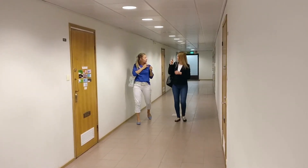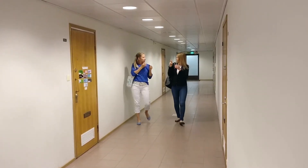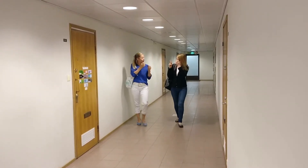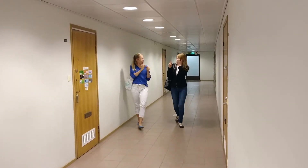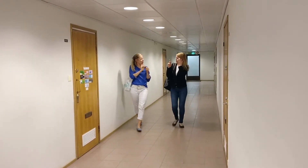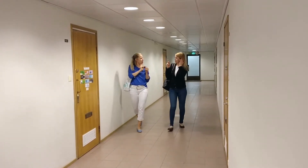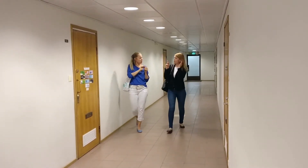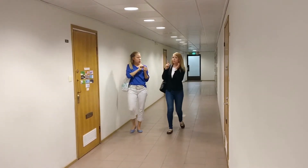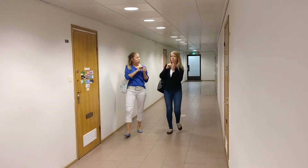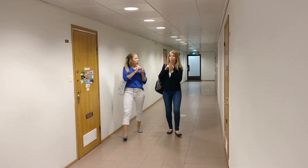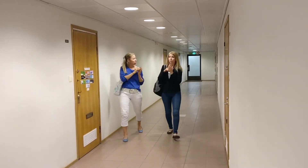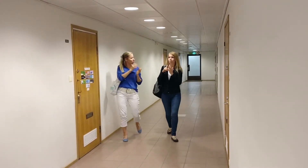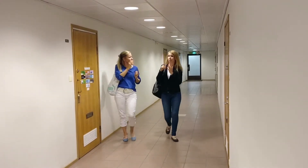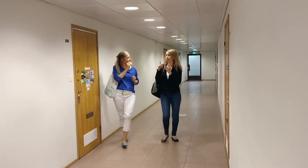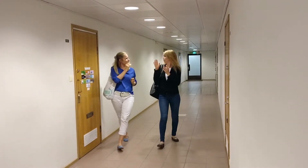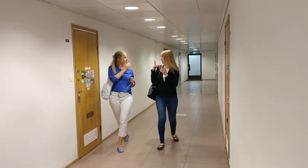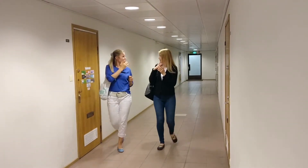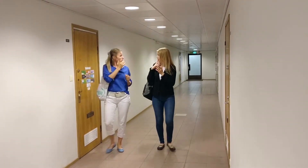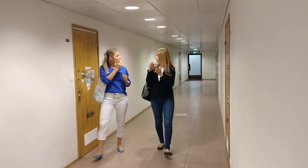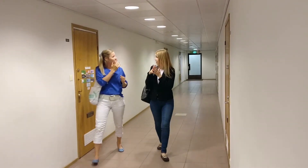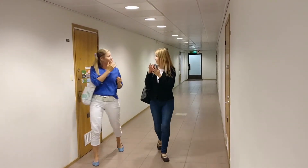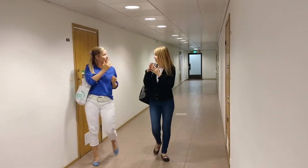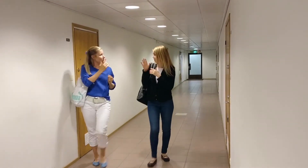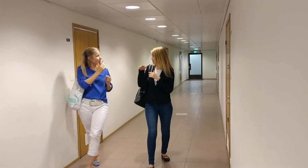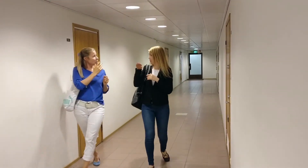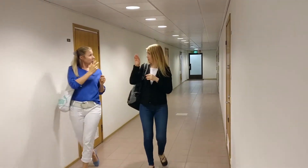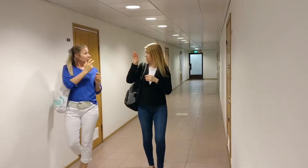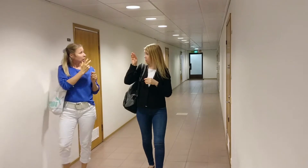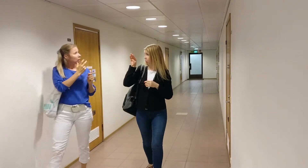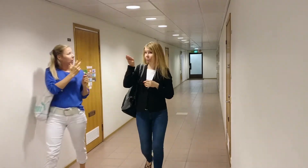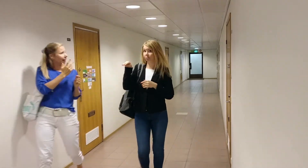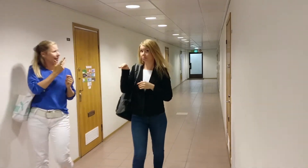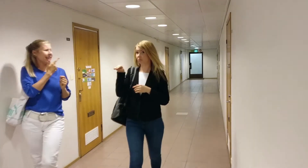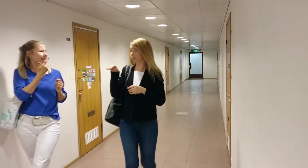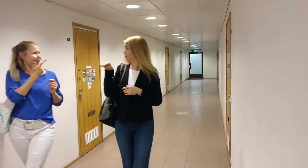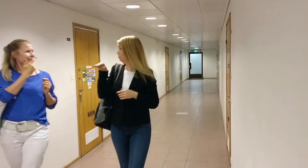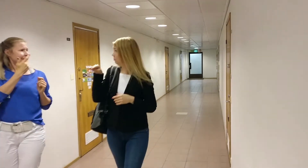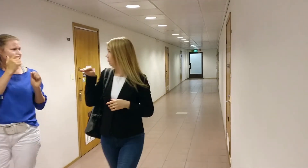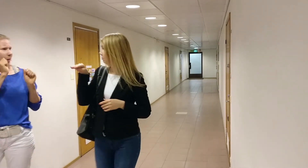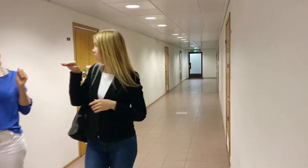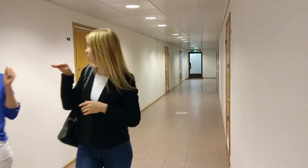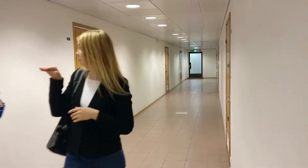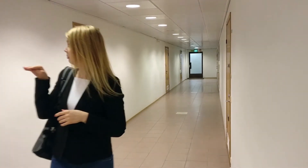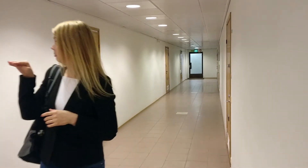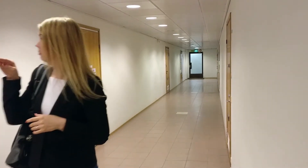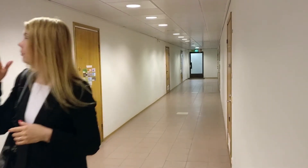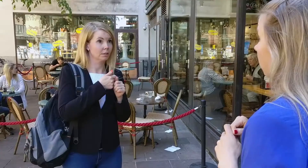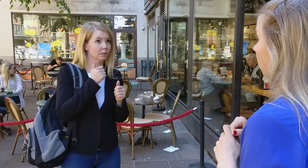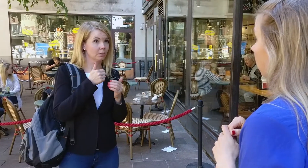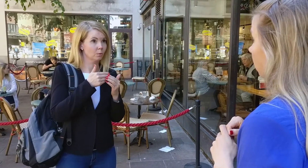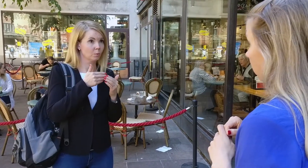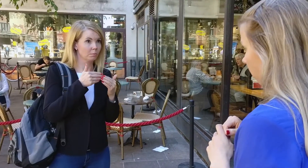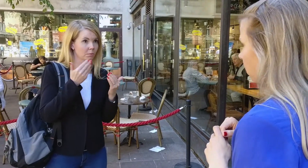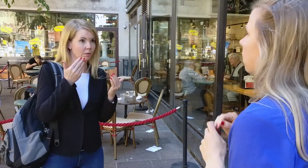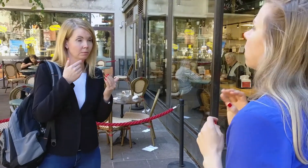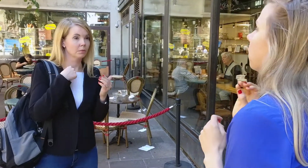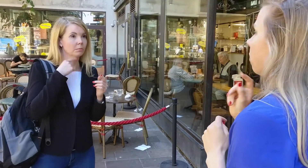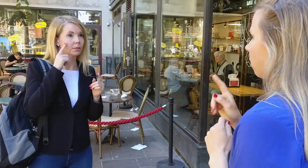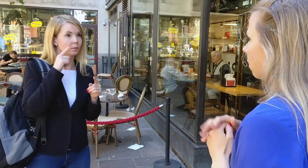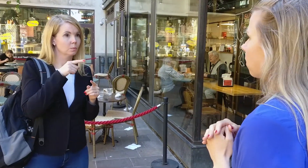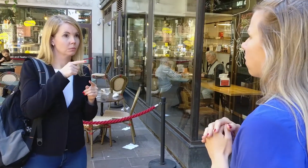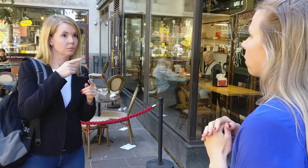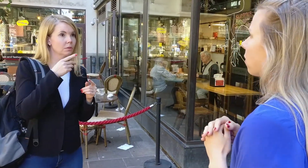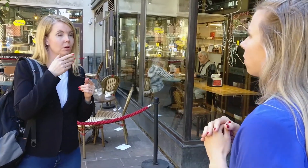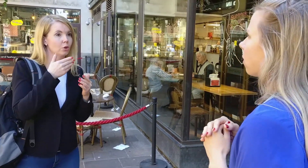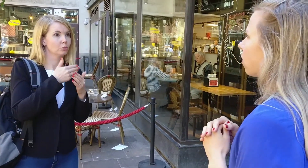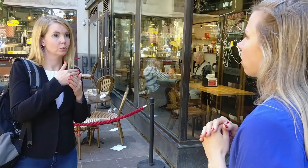ja työtehtävät. Että vastaavatko ne toisiaan. Voihan olla esimerkiksi, että olen tähän työhöni täysin työkykyinen, mutta